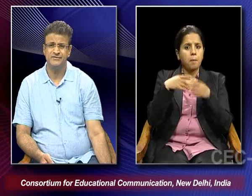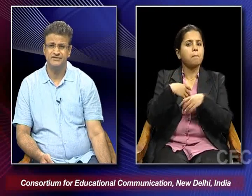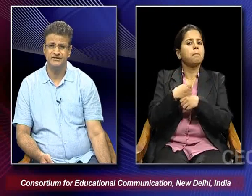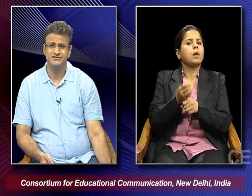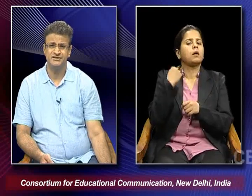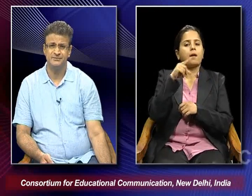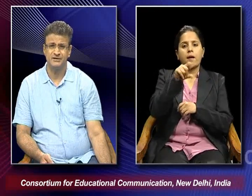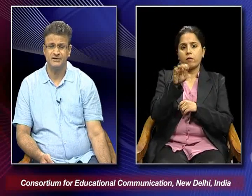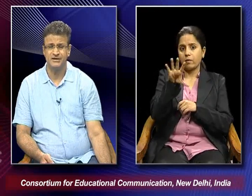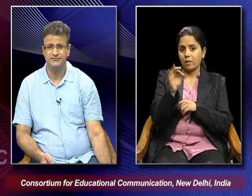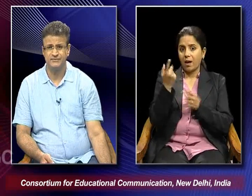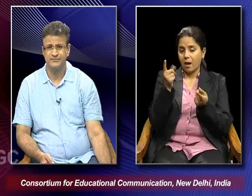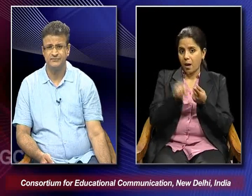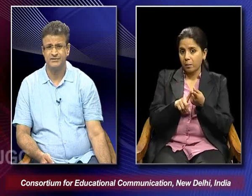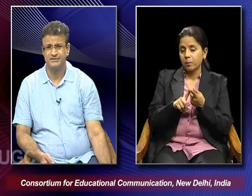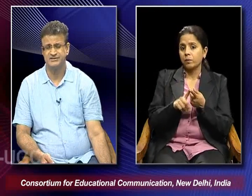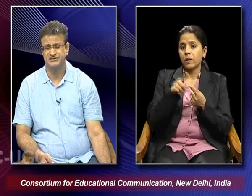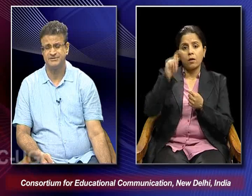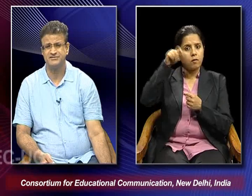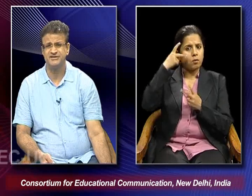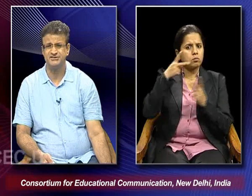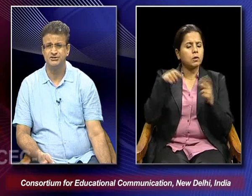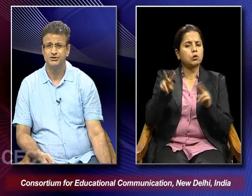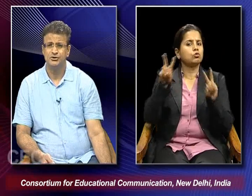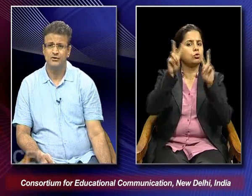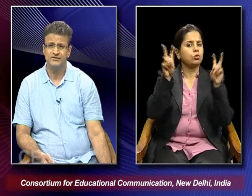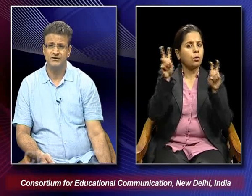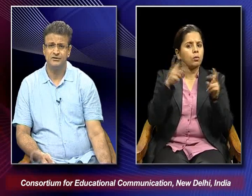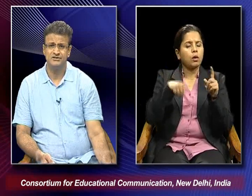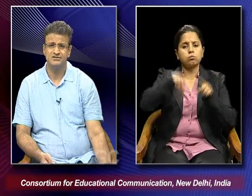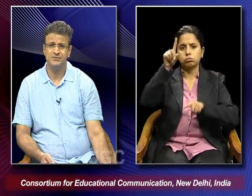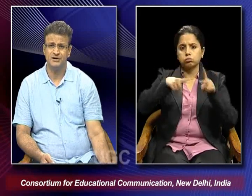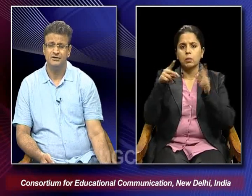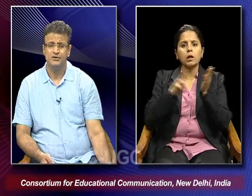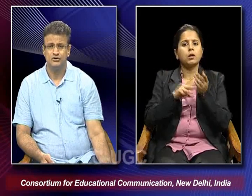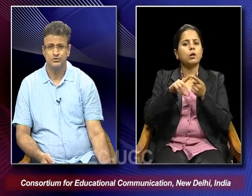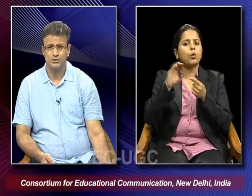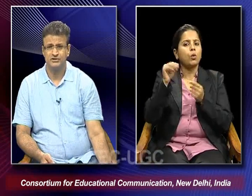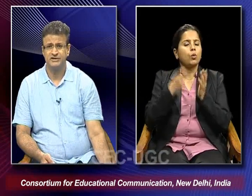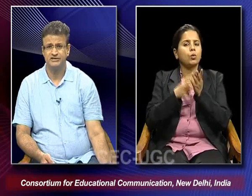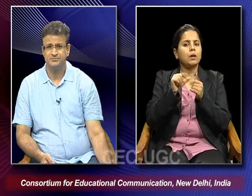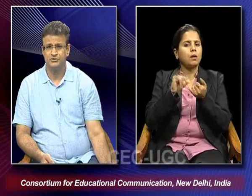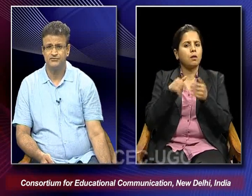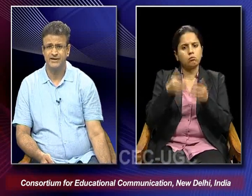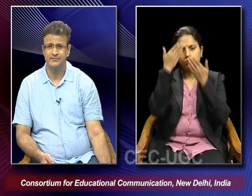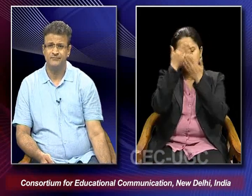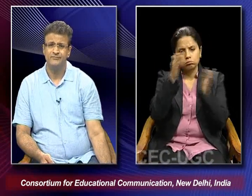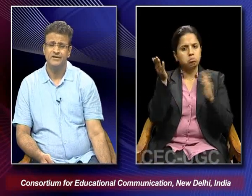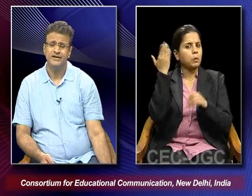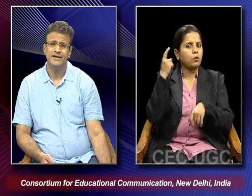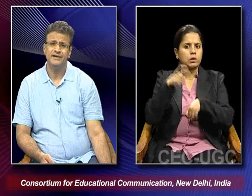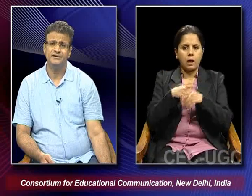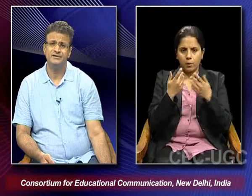1950s in a particular kind of a framework then the subject range of the neorealist cinema also broadened at that point of time.